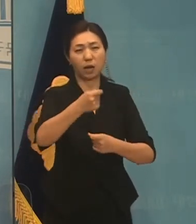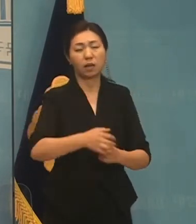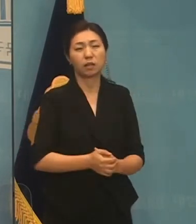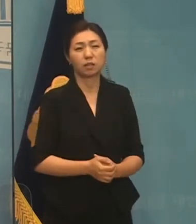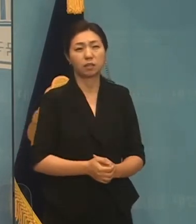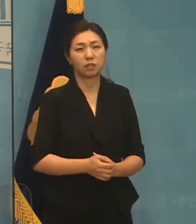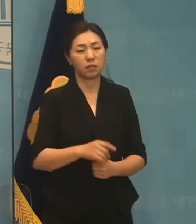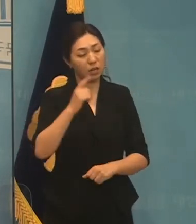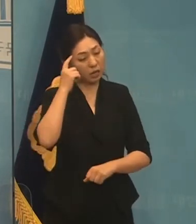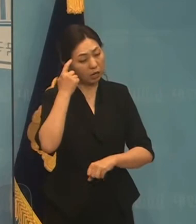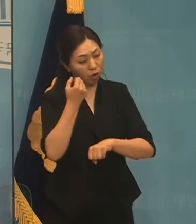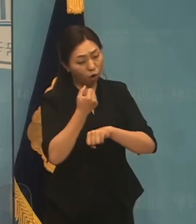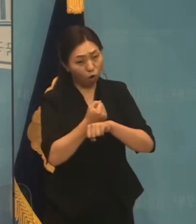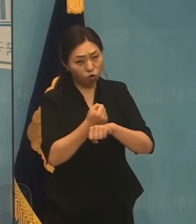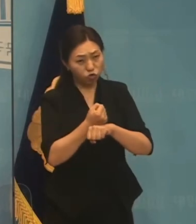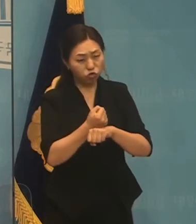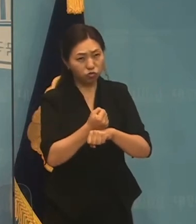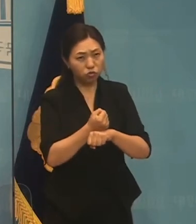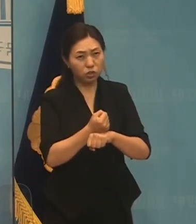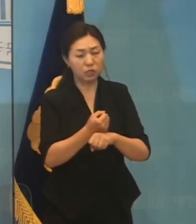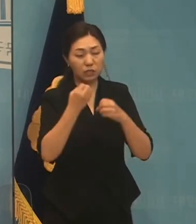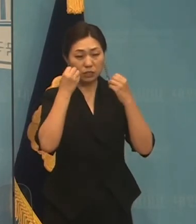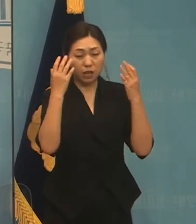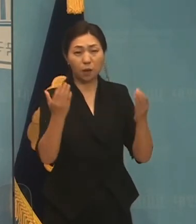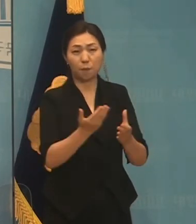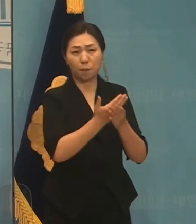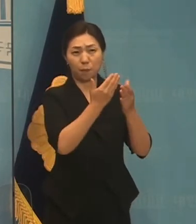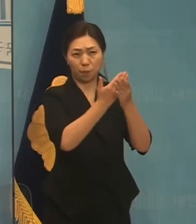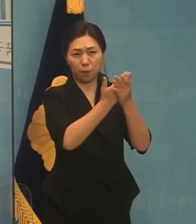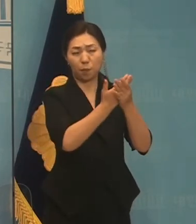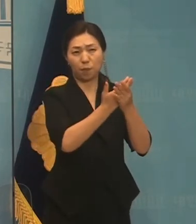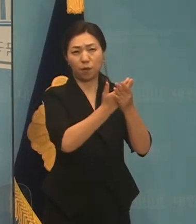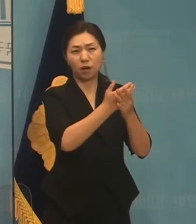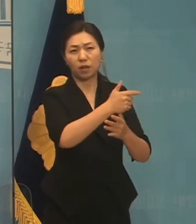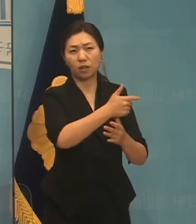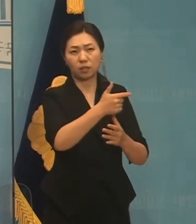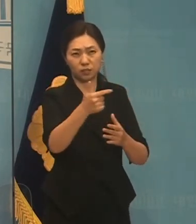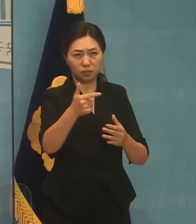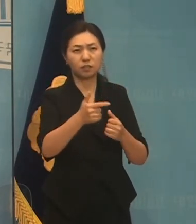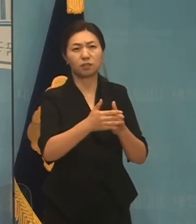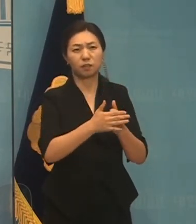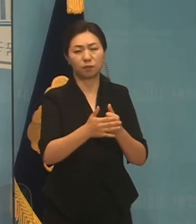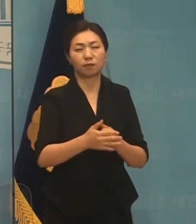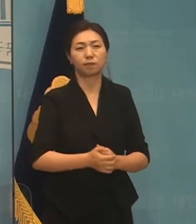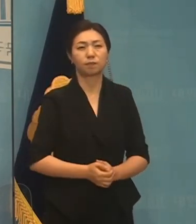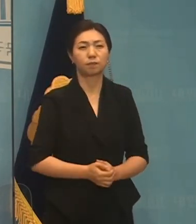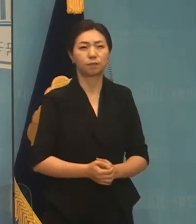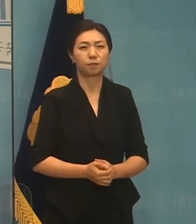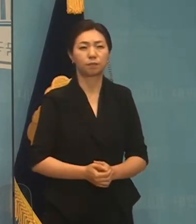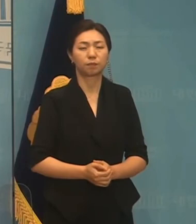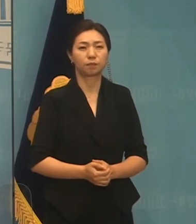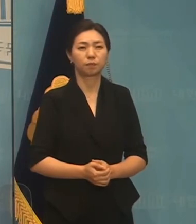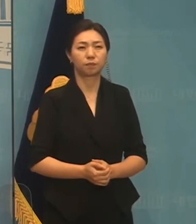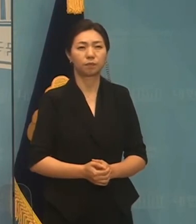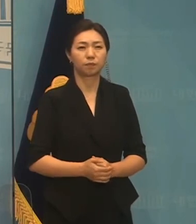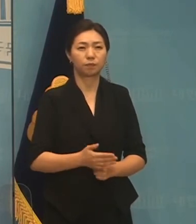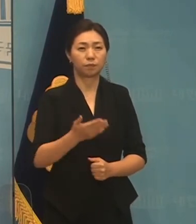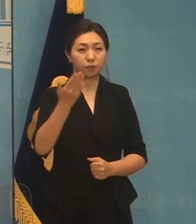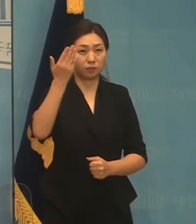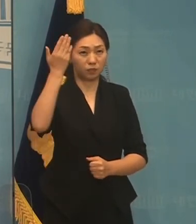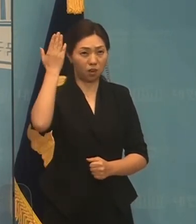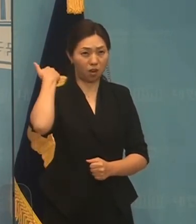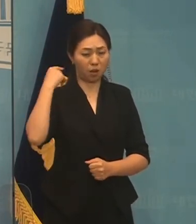행정적 발달로 생산력이 필요학적으로 발달되기 때문입니다. 지난 날